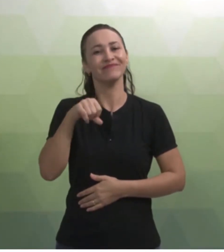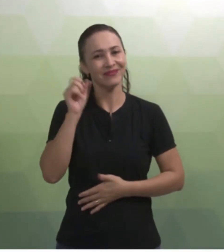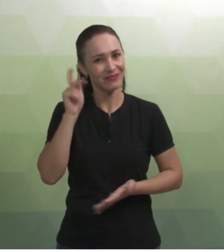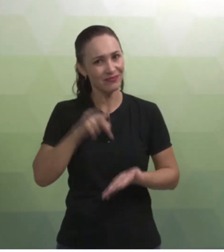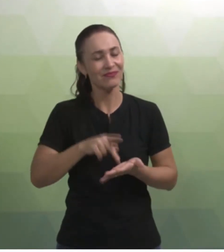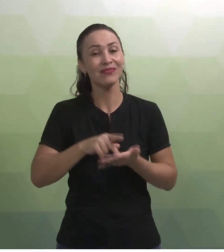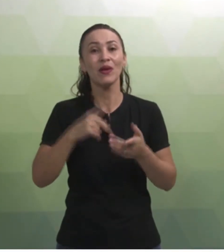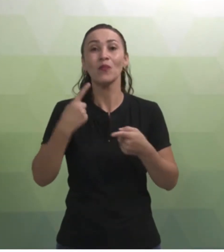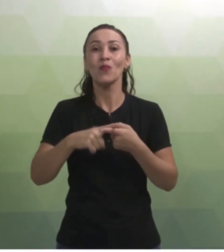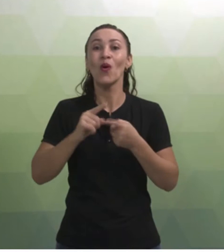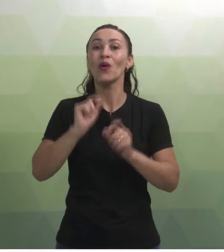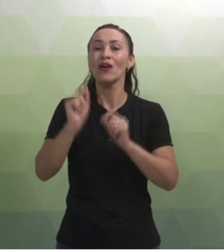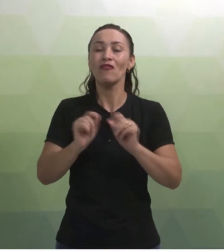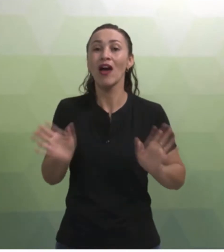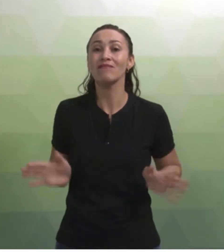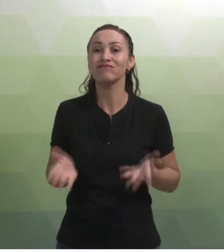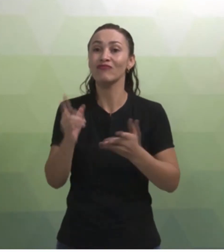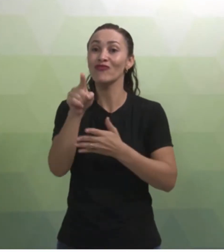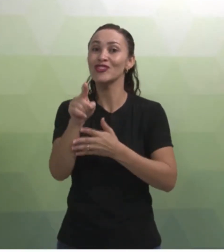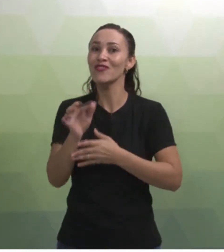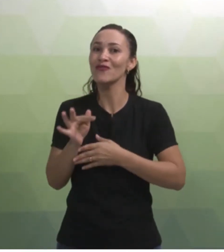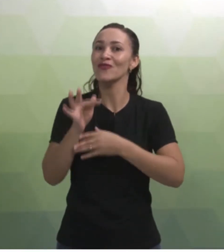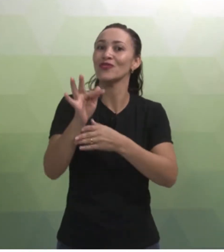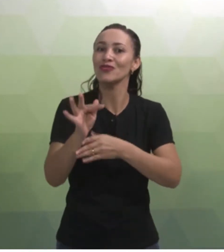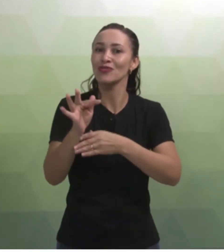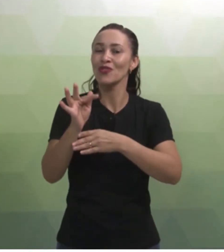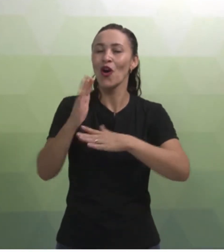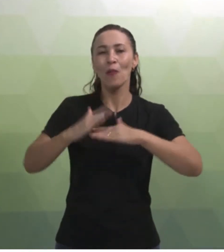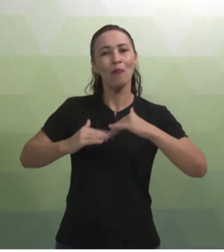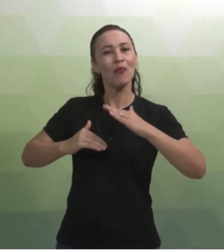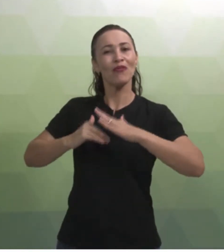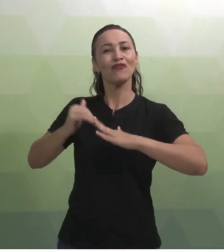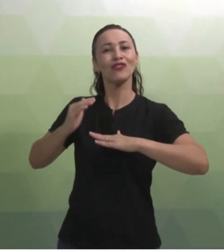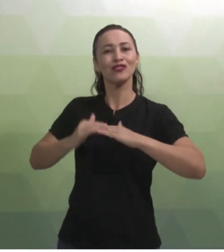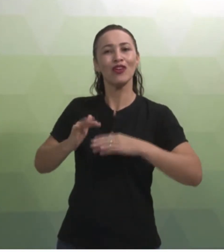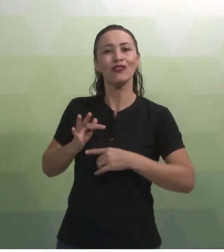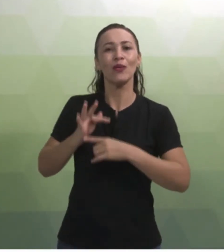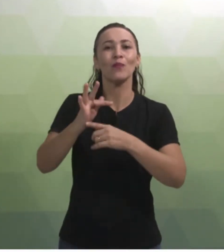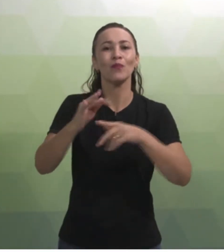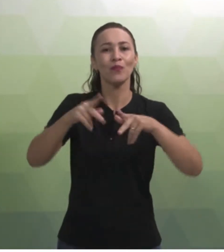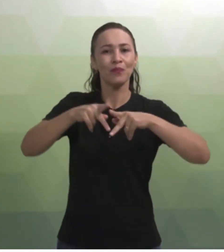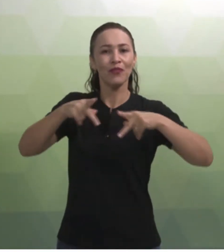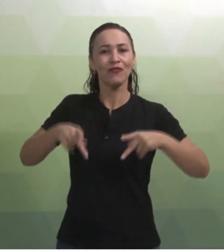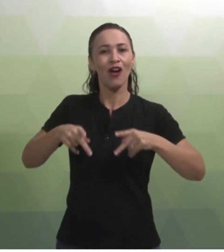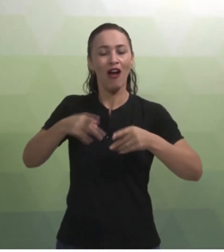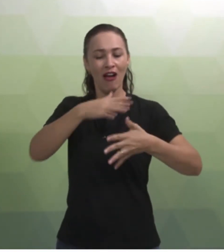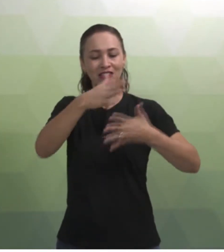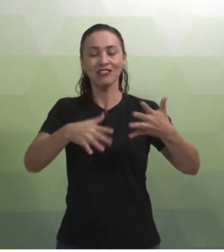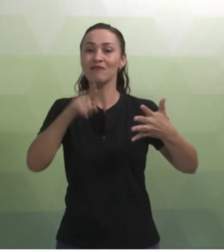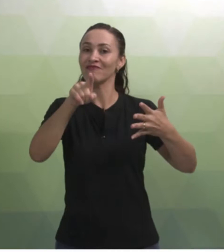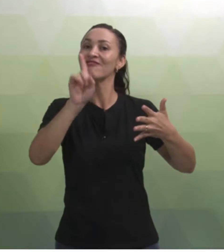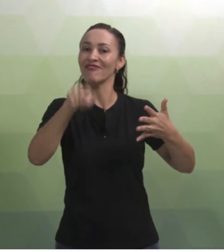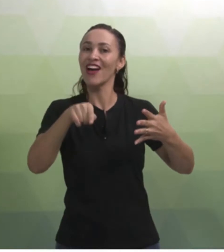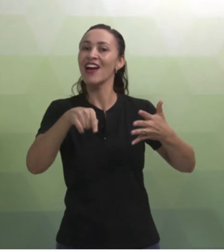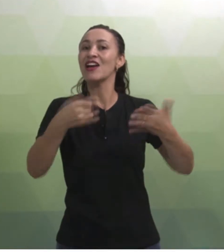Porque vai favorecer você, como futuro profissional, você como futuro professor de Libras, a planejar suas aulas